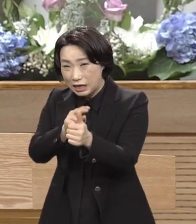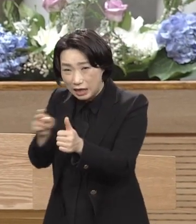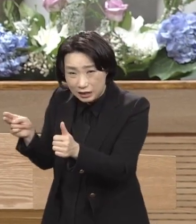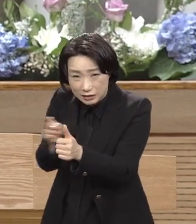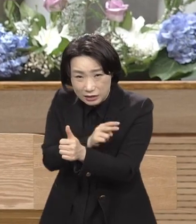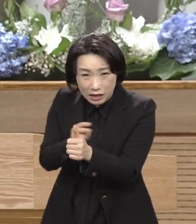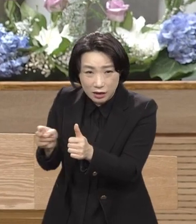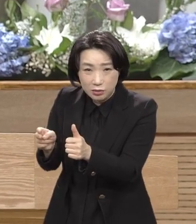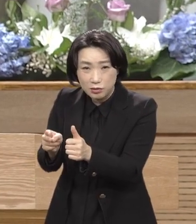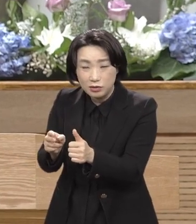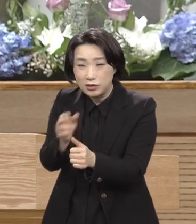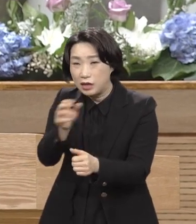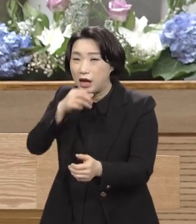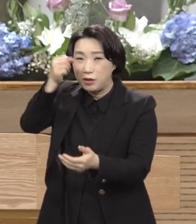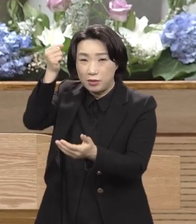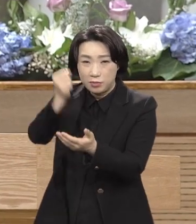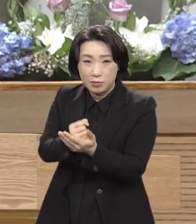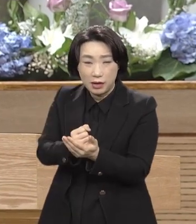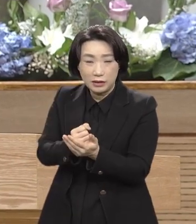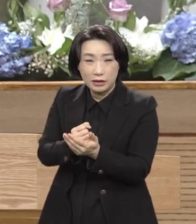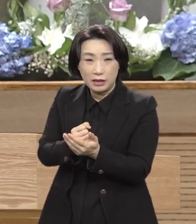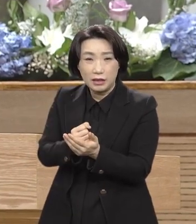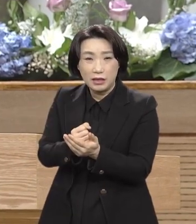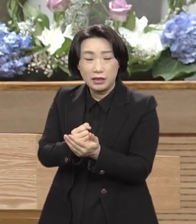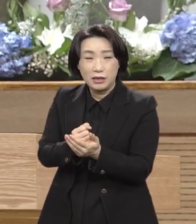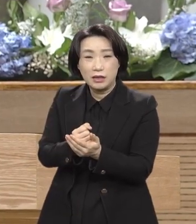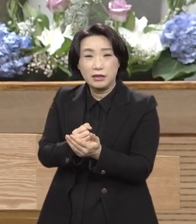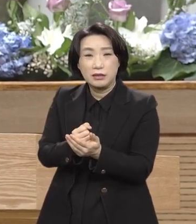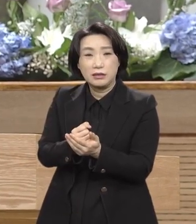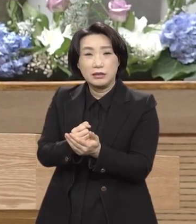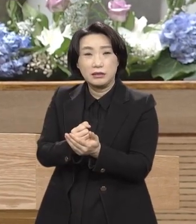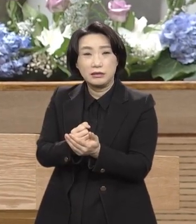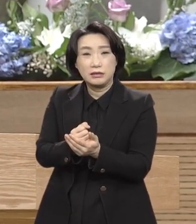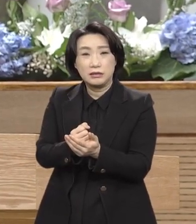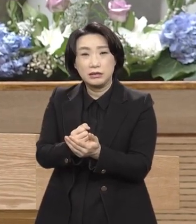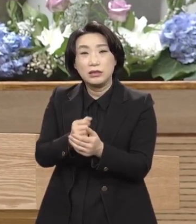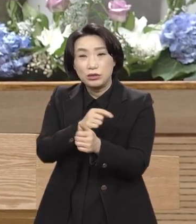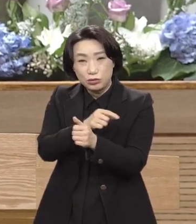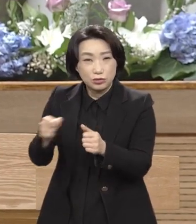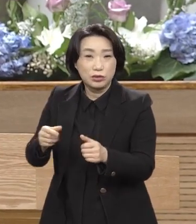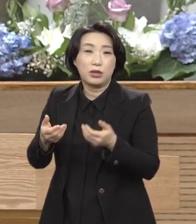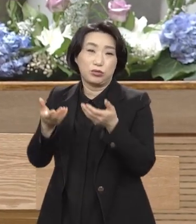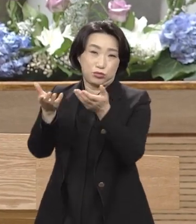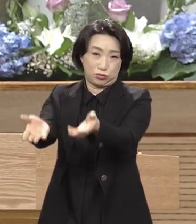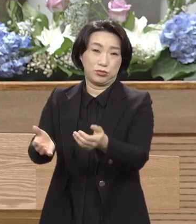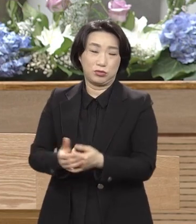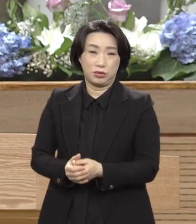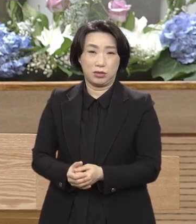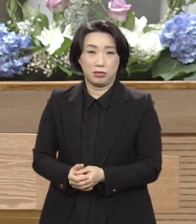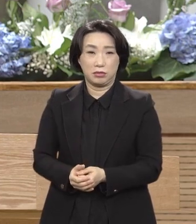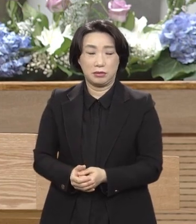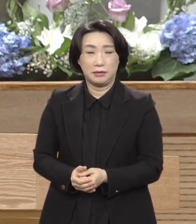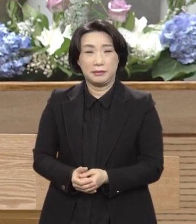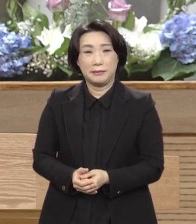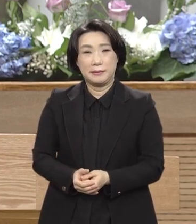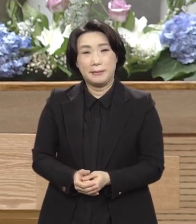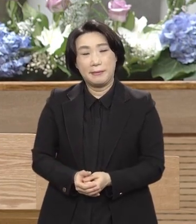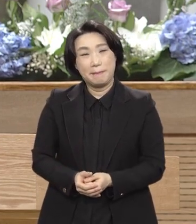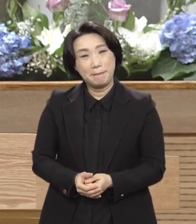십자가에 못 박아 죽이도록 넘겨줬다. 아니,